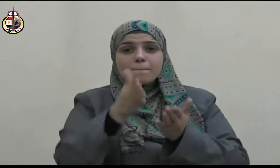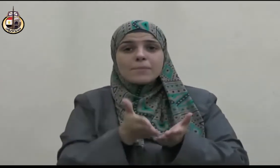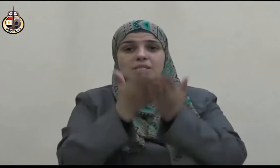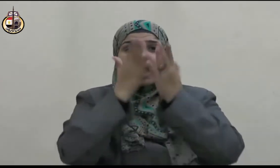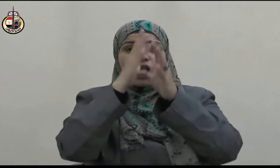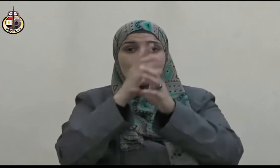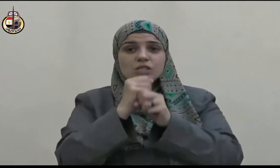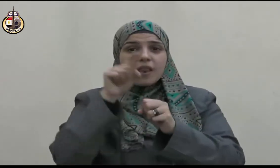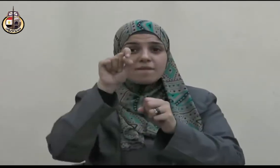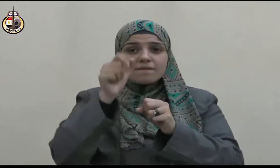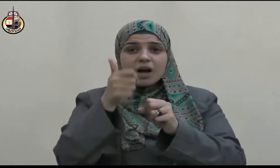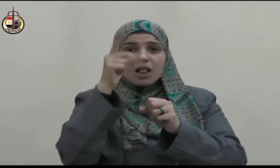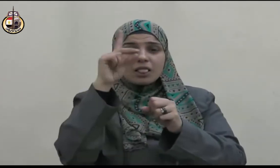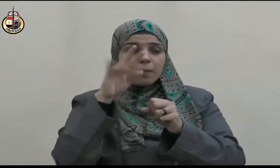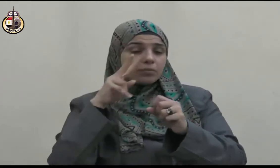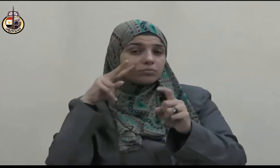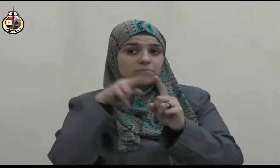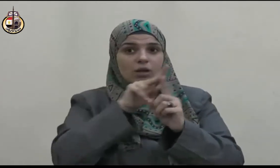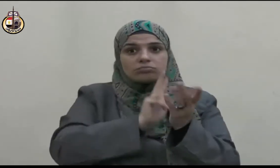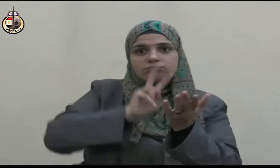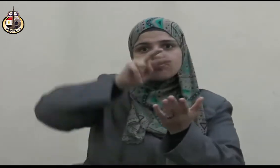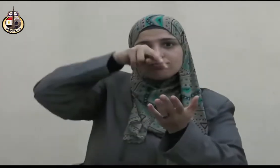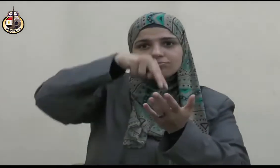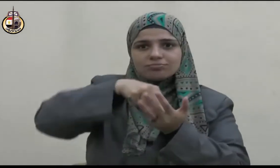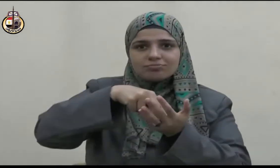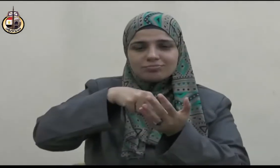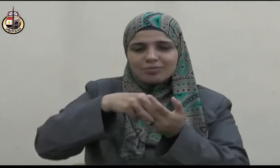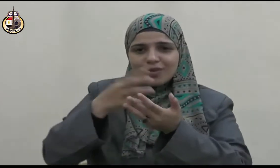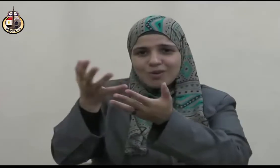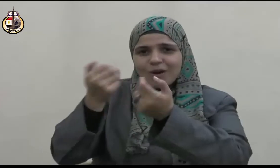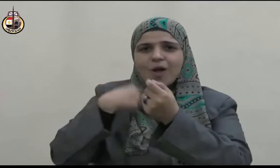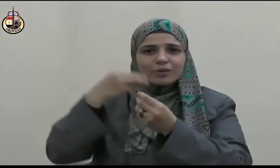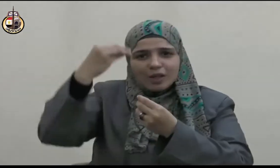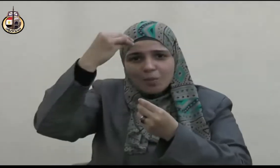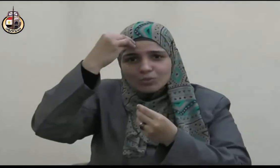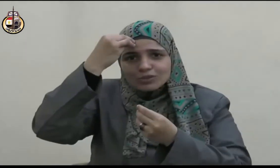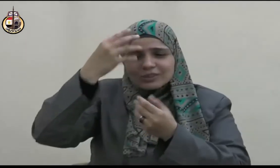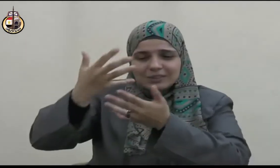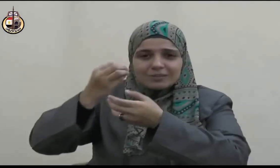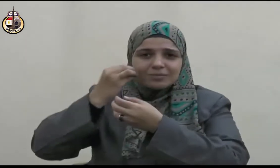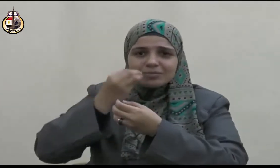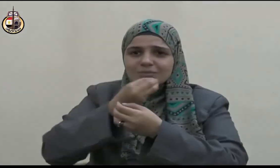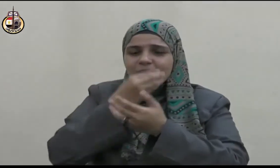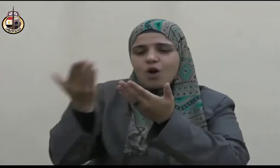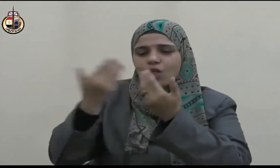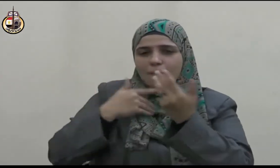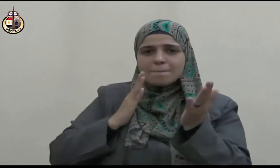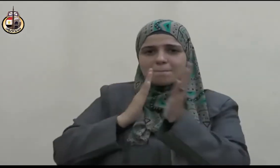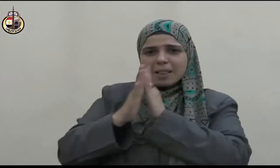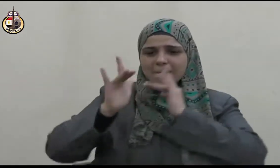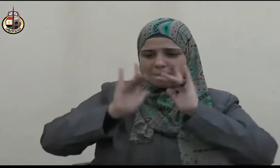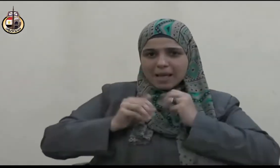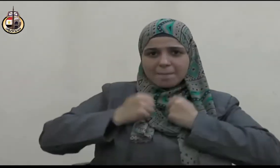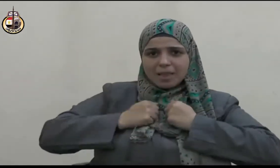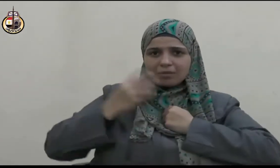أو كان يوحى إليك فقال صلى الله عليه وسلم كل ذلك لم يكن